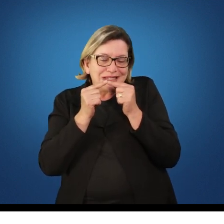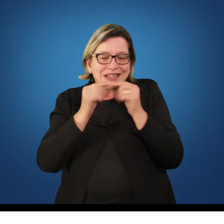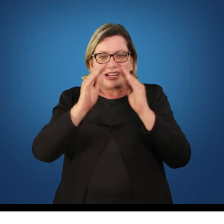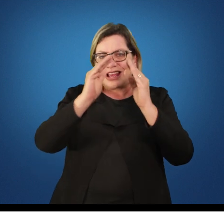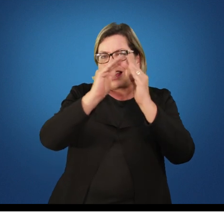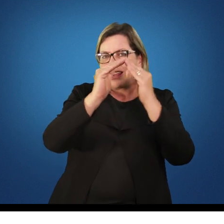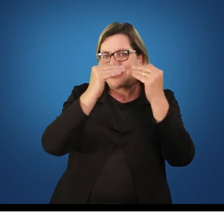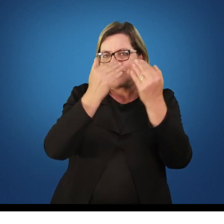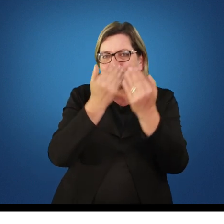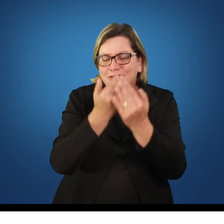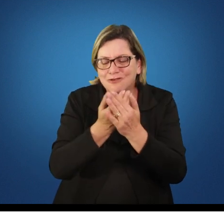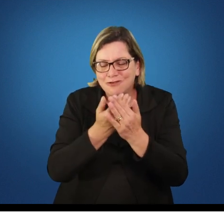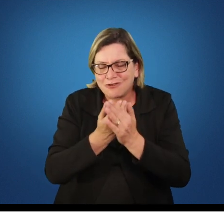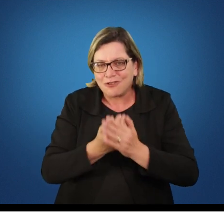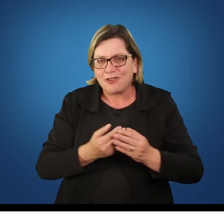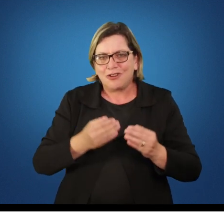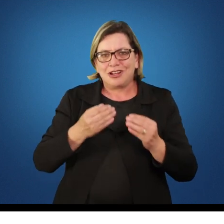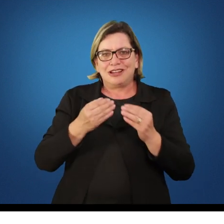enquanto um meio social,